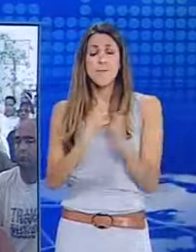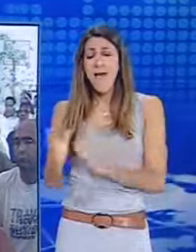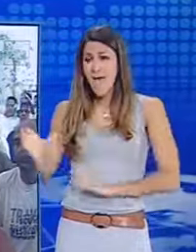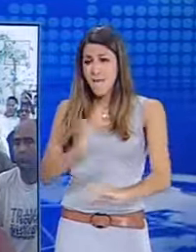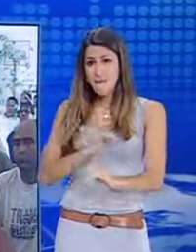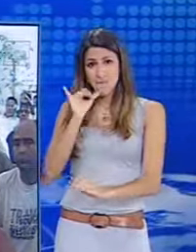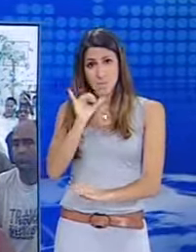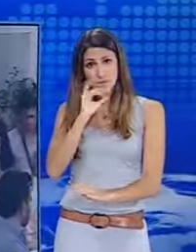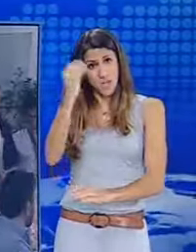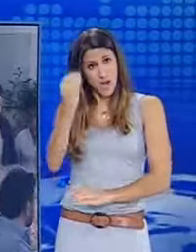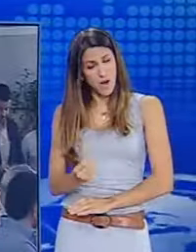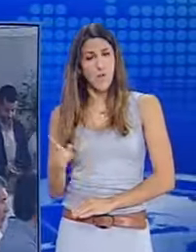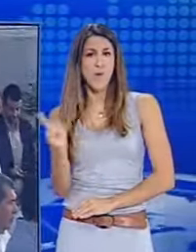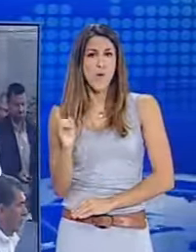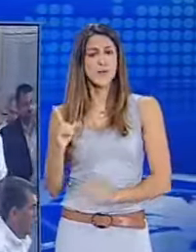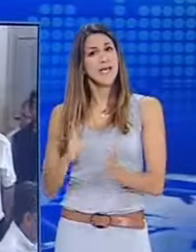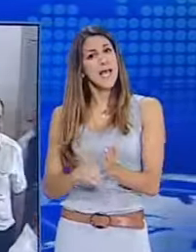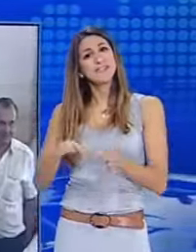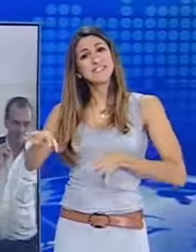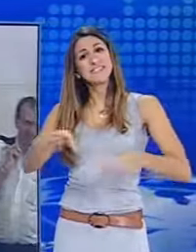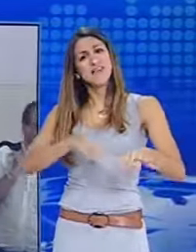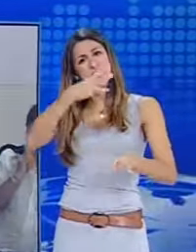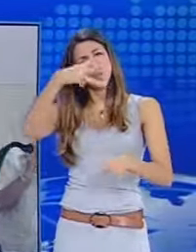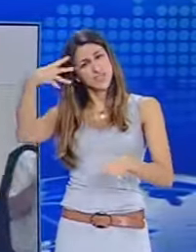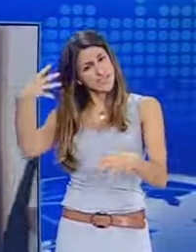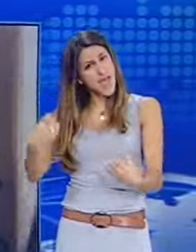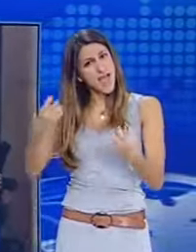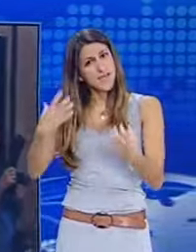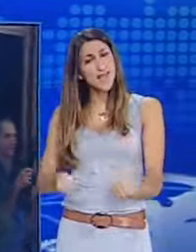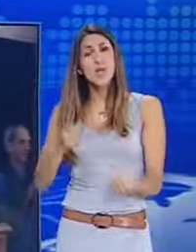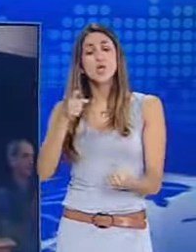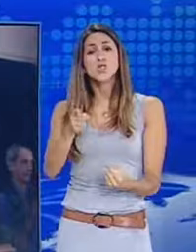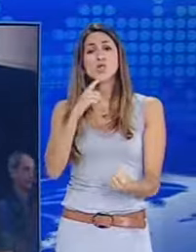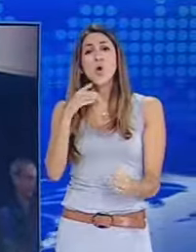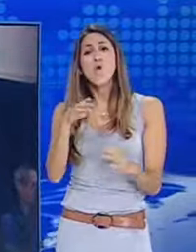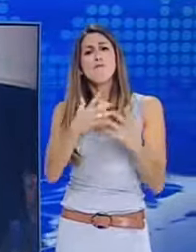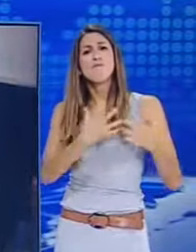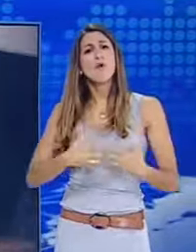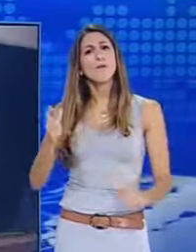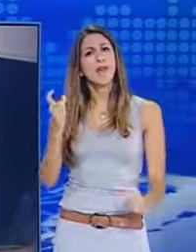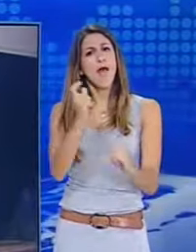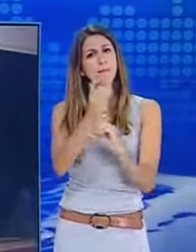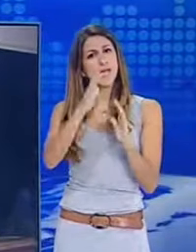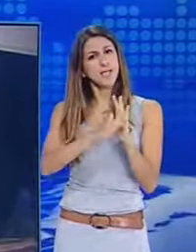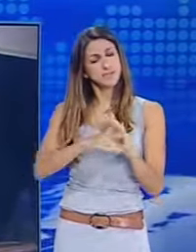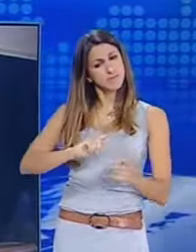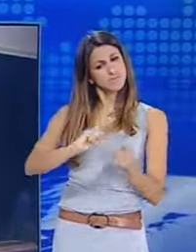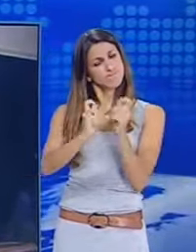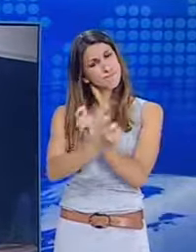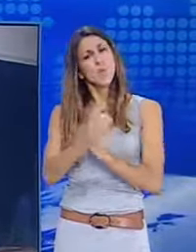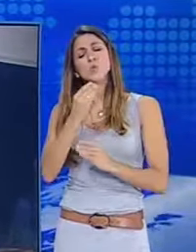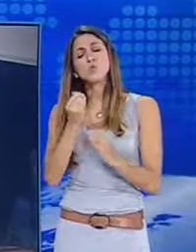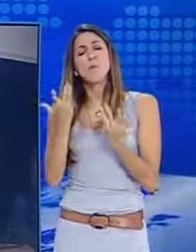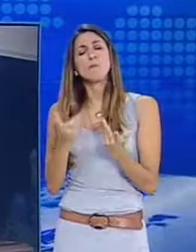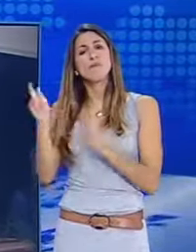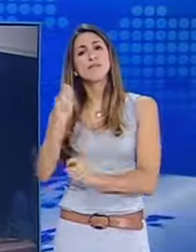κ. Τσίπρας, που αναφέρθηκε και στο σχέδιο του ΣΥΡΙΖΑ για τη βιωσιμότητα των αμυντικών βιομηχανιών και το οποίο περιλαμβάνει μεταξύ άλλων τη δημιουργία ενιαίου φορέα